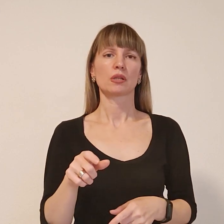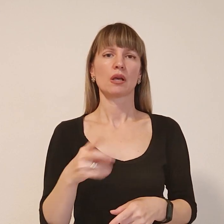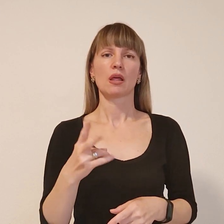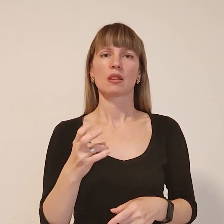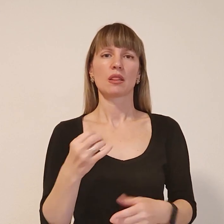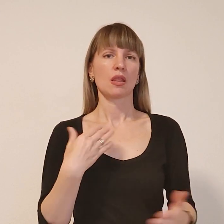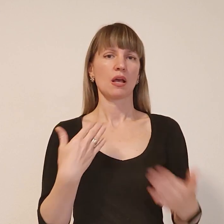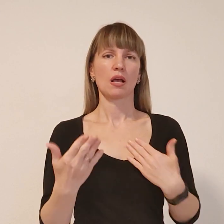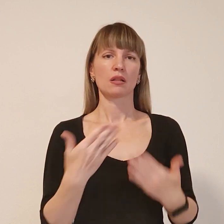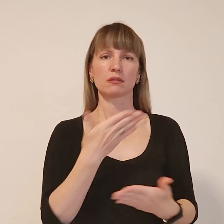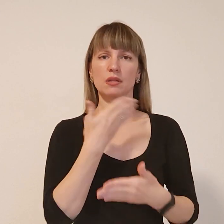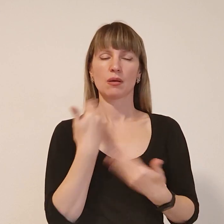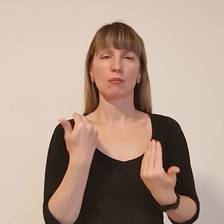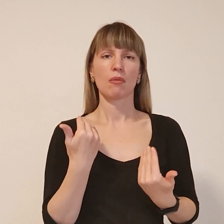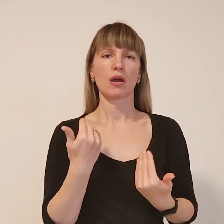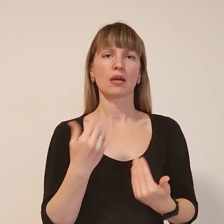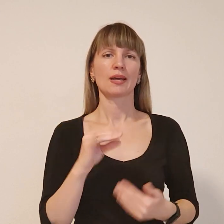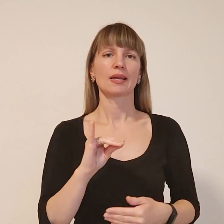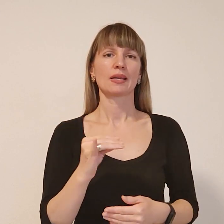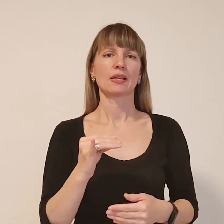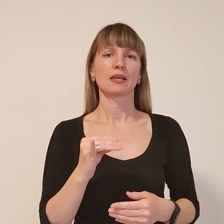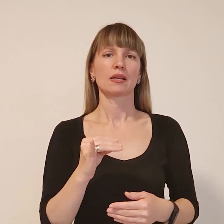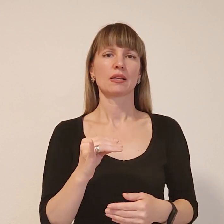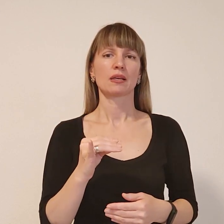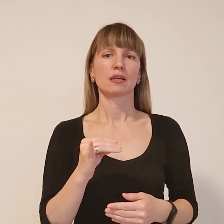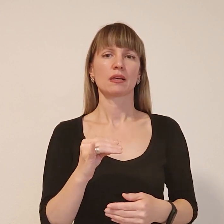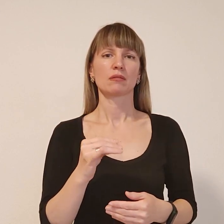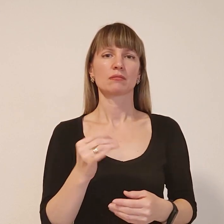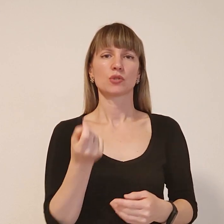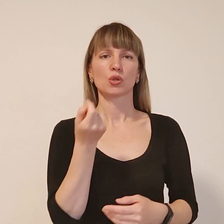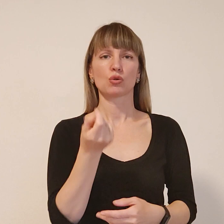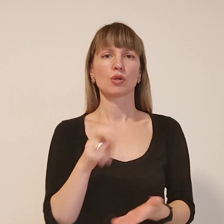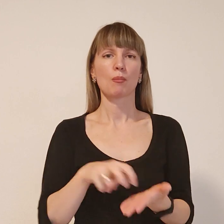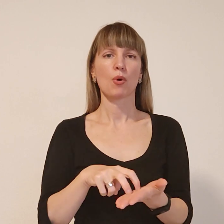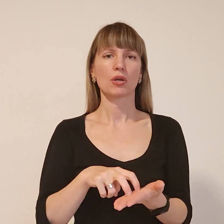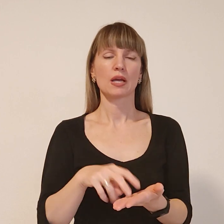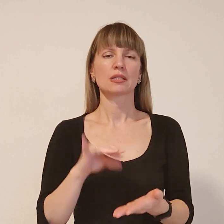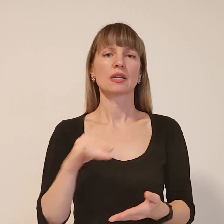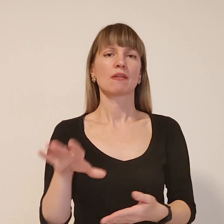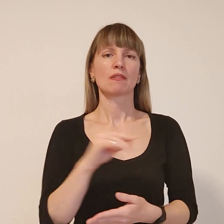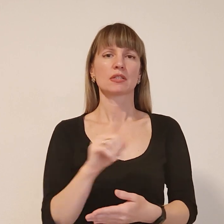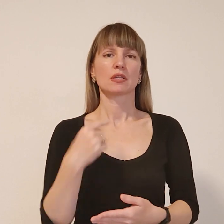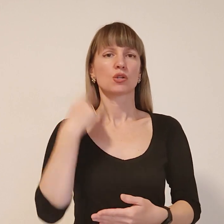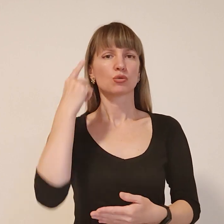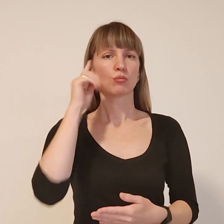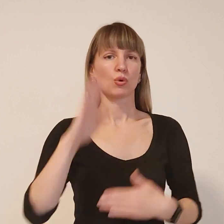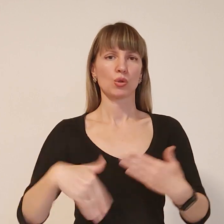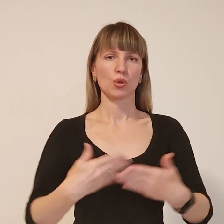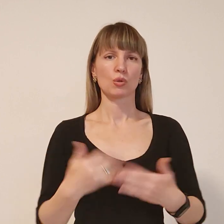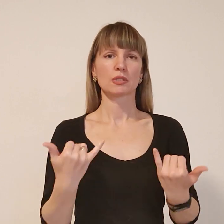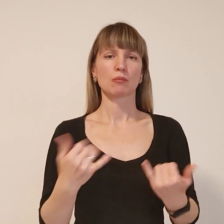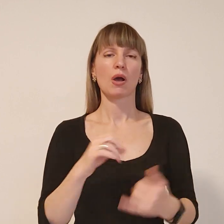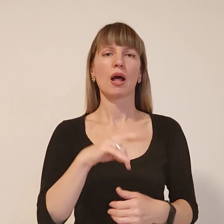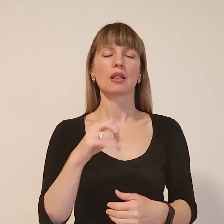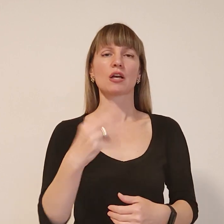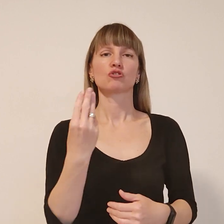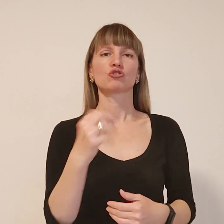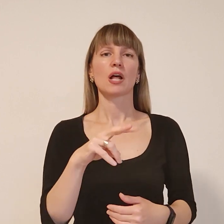контакт і не то, що бояться. Їм страшно, мені кажуть, це до сих пор. Алла Шаламаха розповідає,